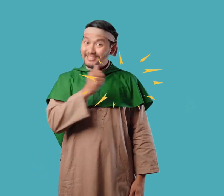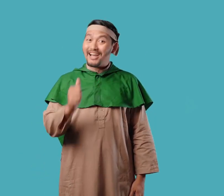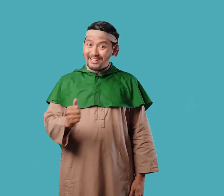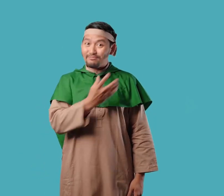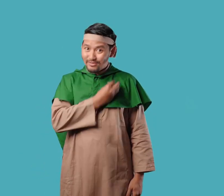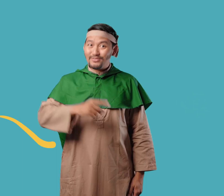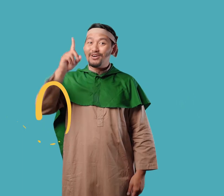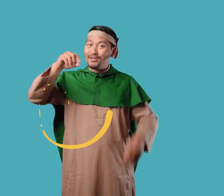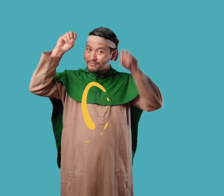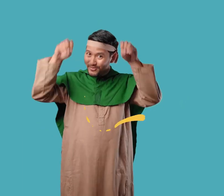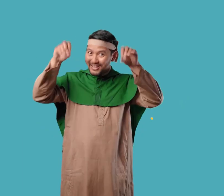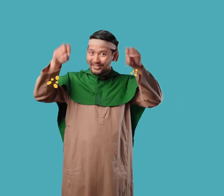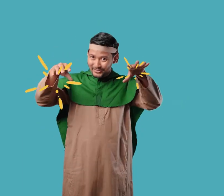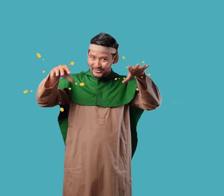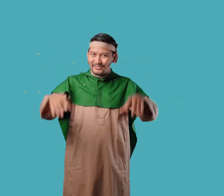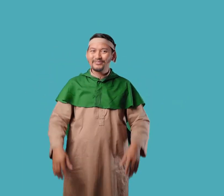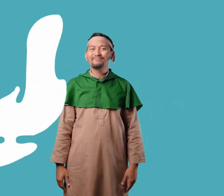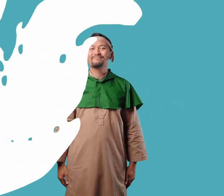Wassalamualaikum warahmatullahi wabarakatuh